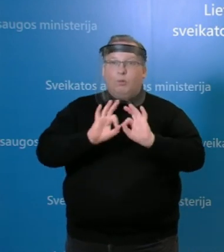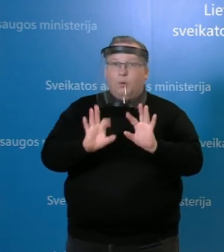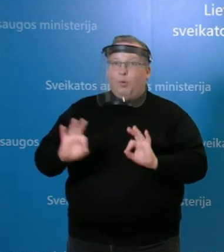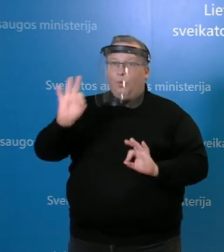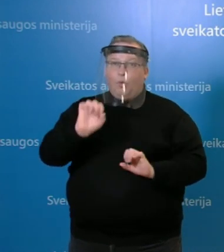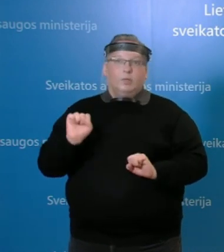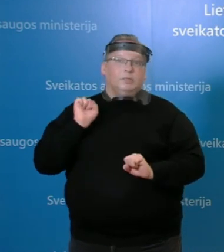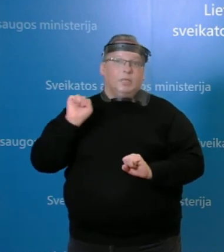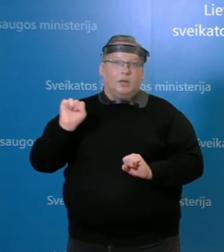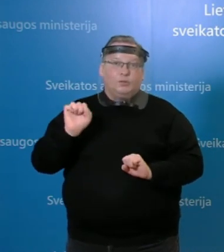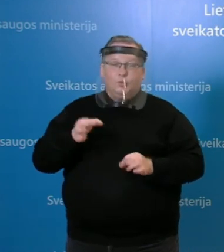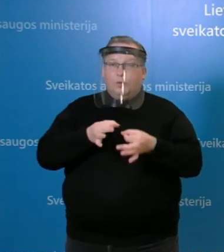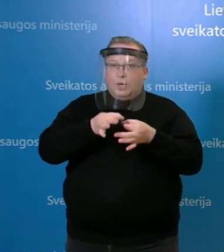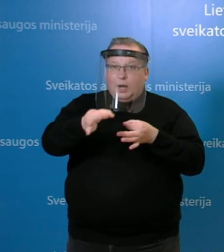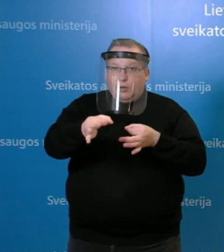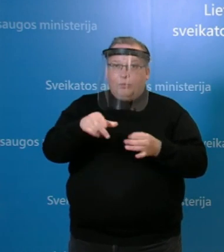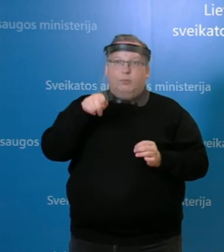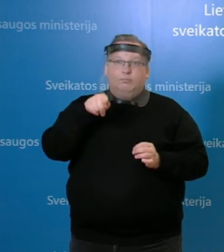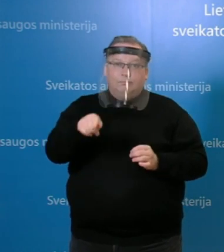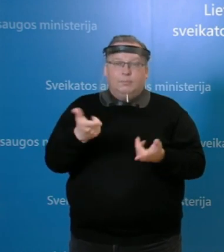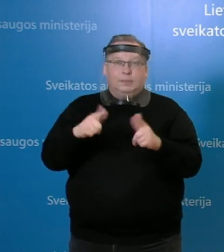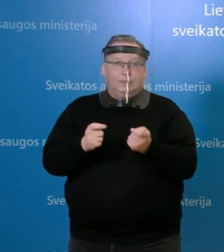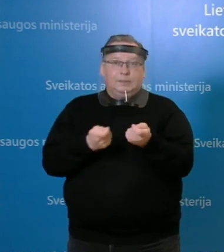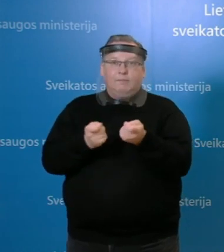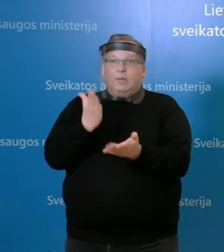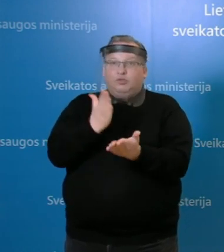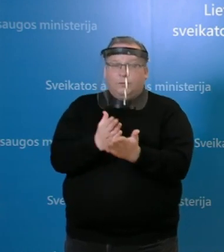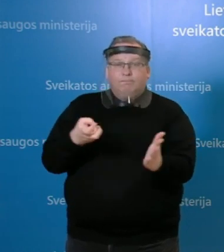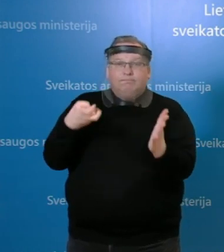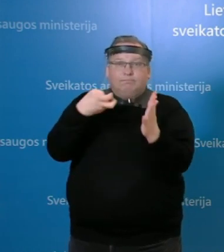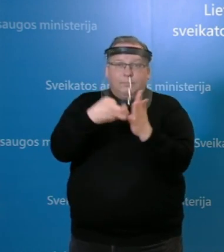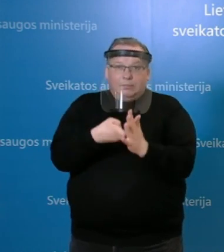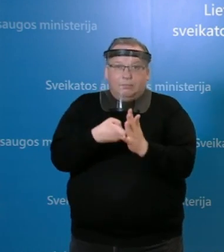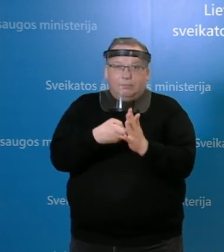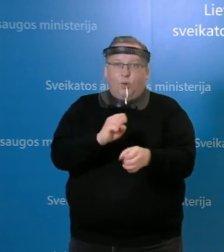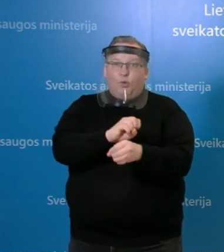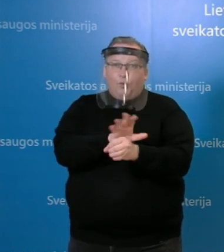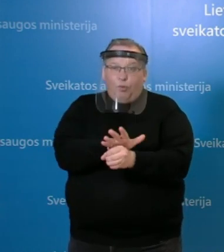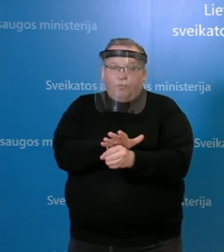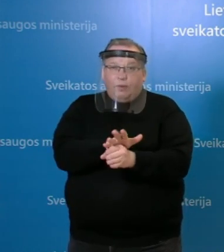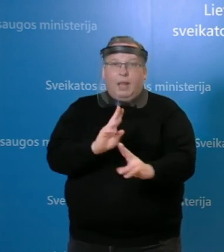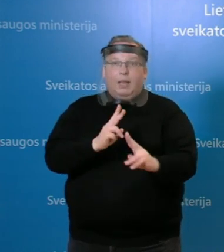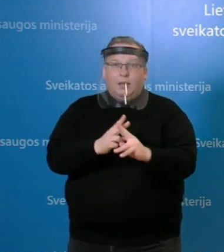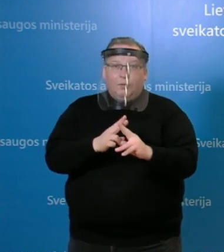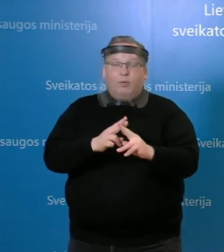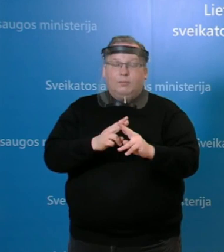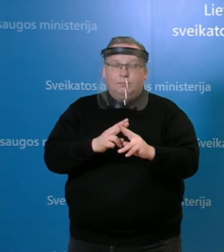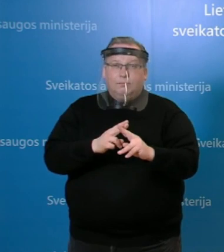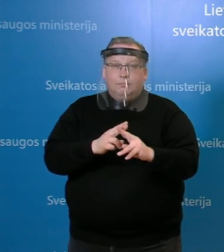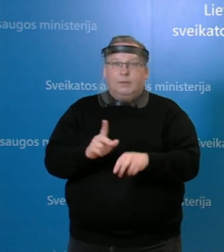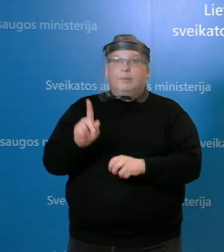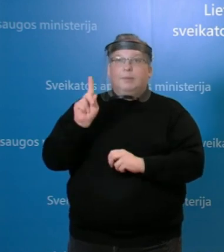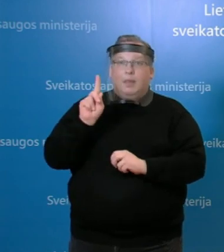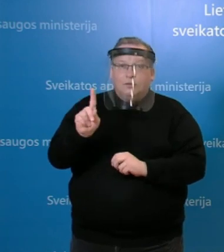Zarasų rajono, kadangi vis dėl to šioje savivaldybėje yra registruotas COVID-19 ligos atvejais. Tiesiog